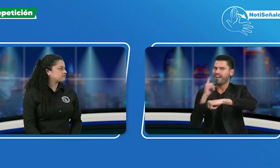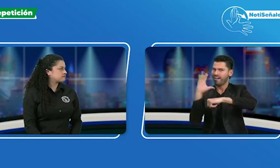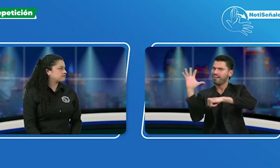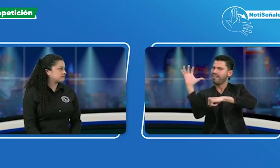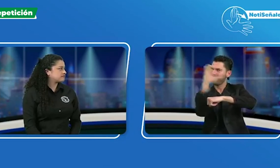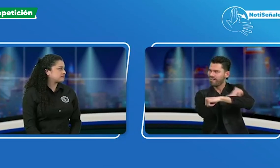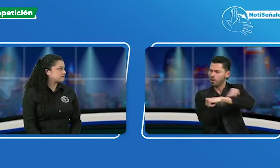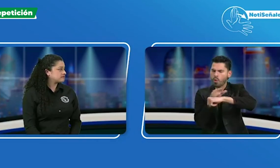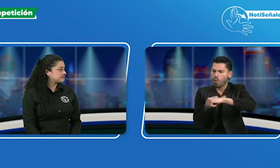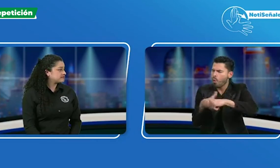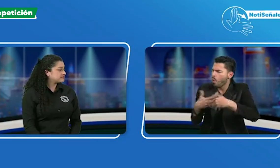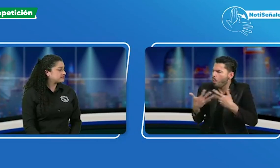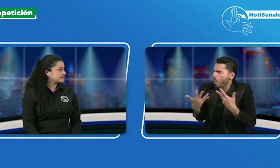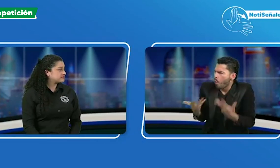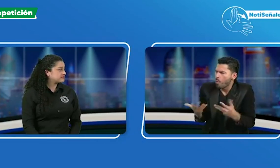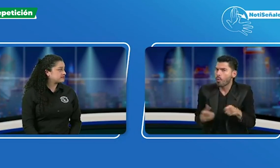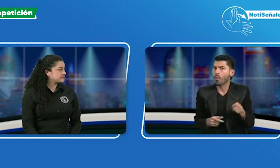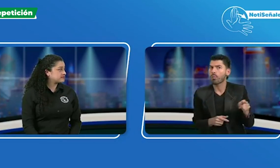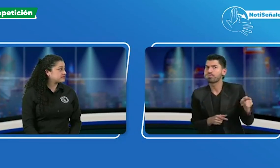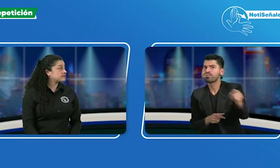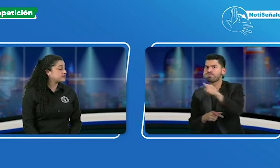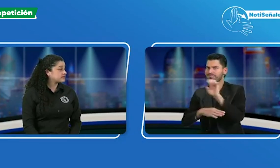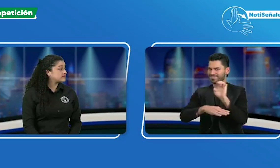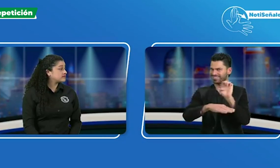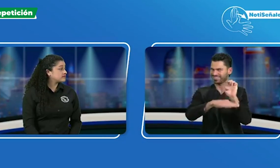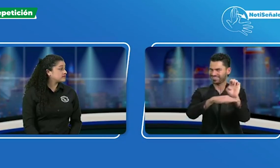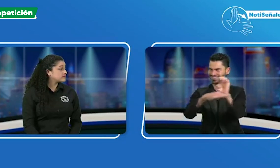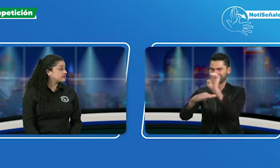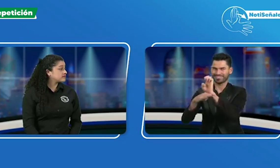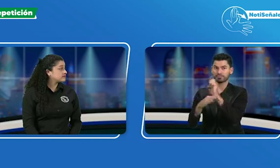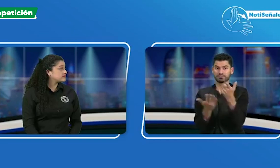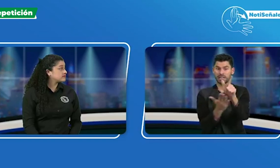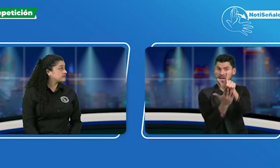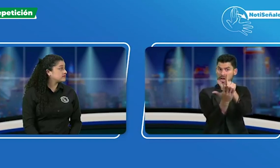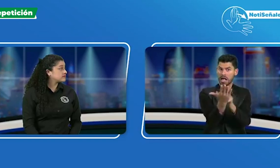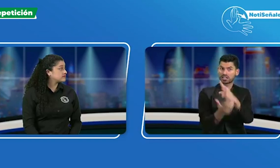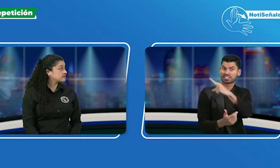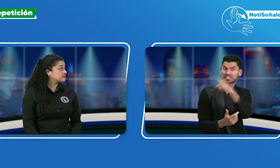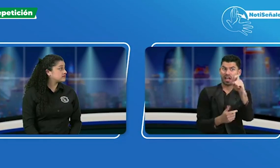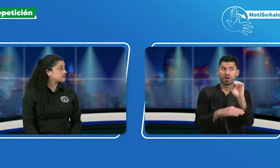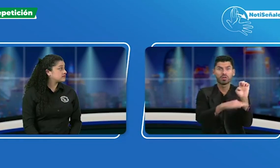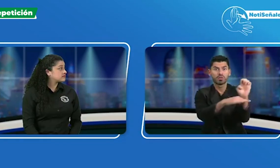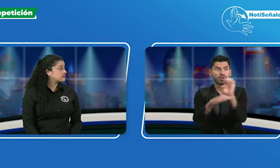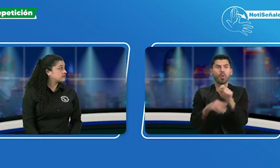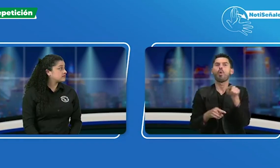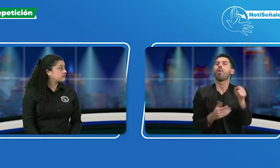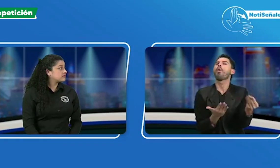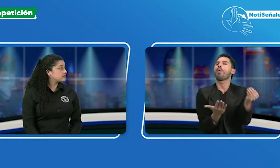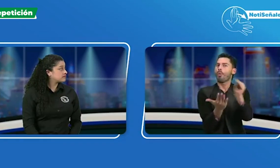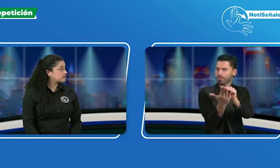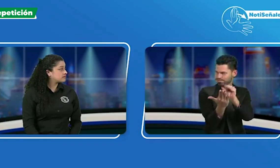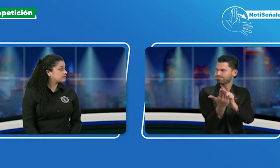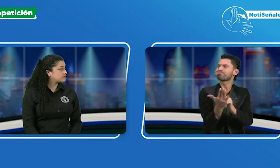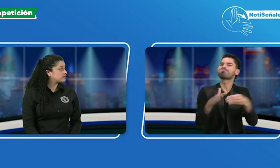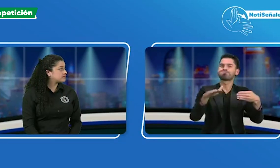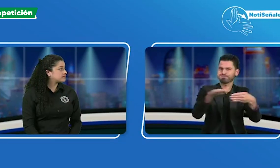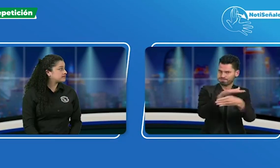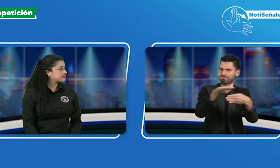derechos. Y es que queremos identificar precisamente 100 entidades que sí son